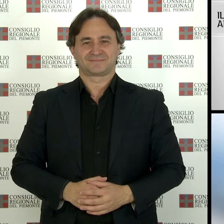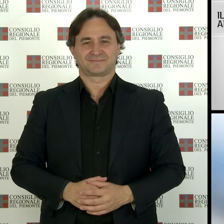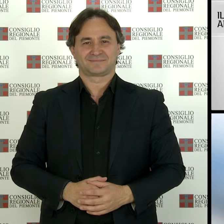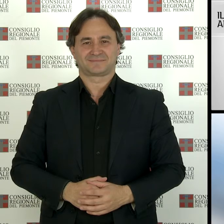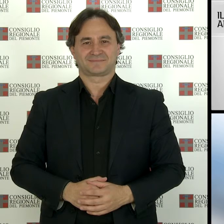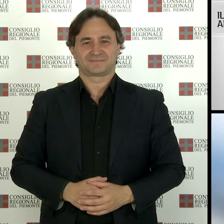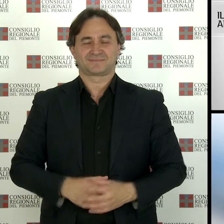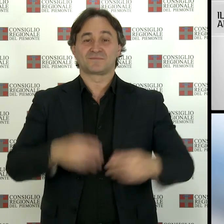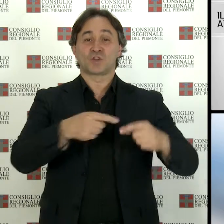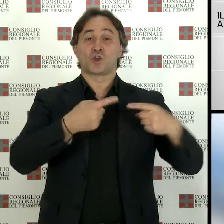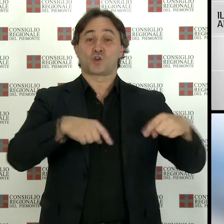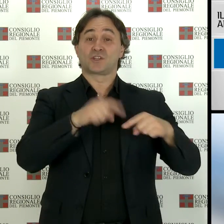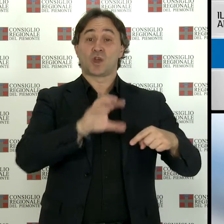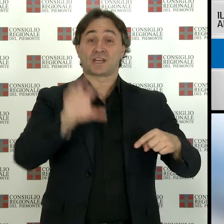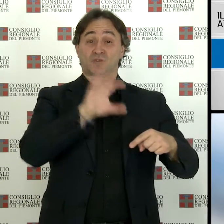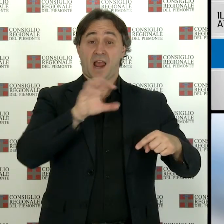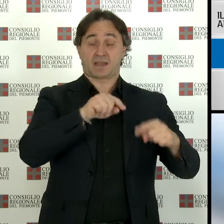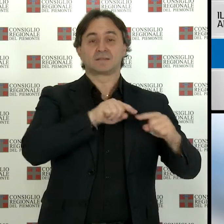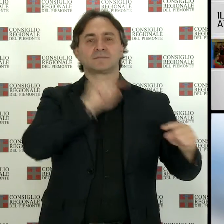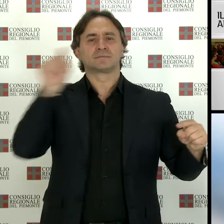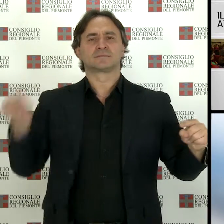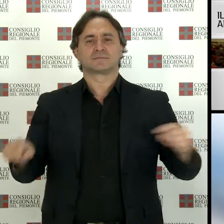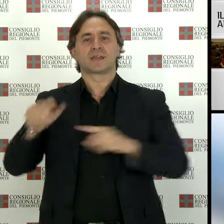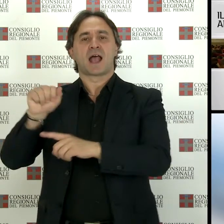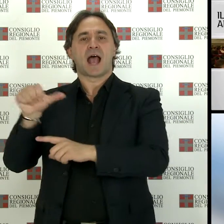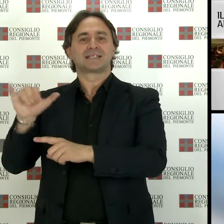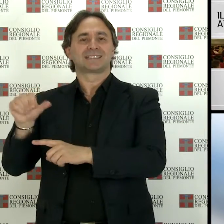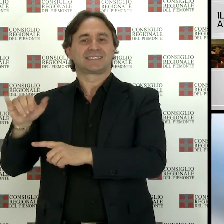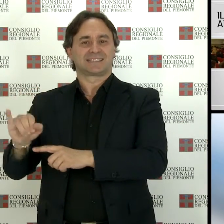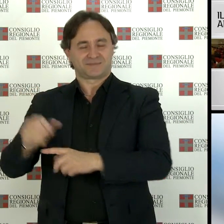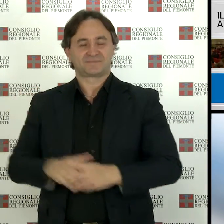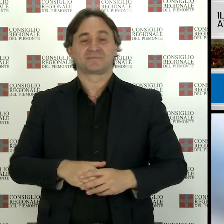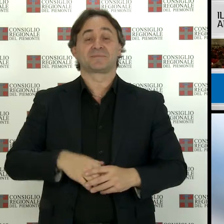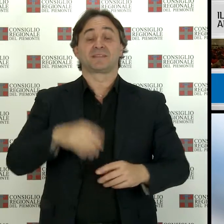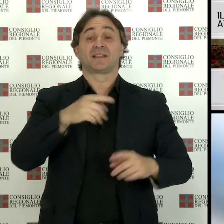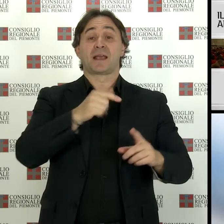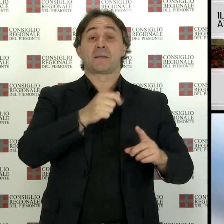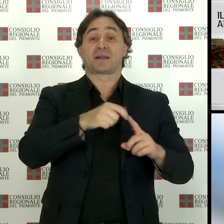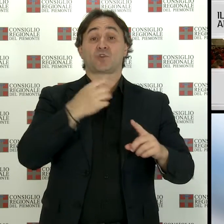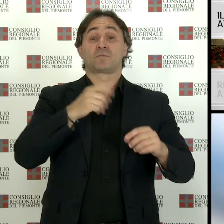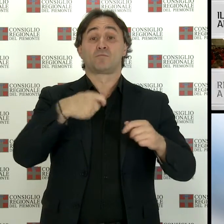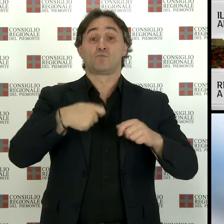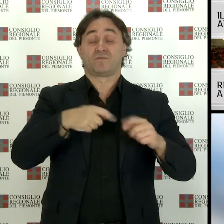Il Consiglio regionale ad Assisi Rise on the movie, i diritti al cinema